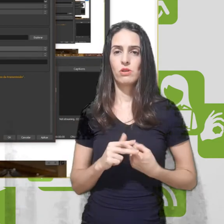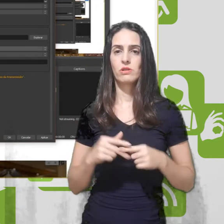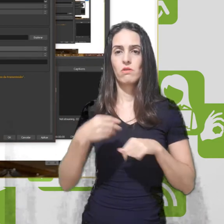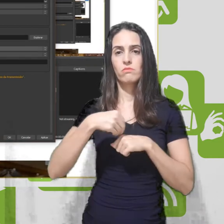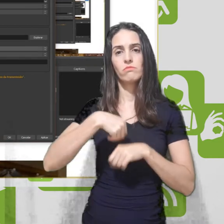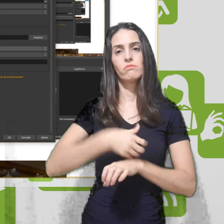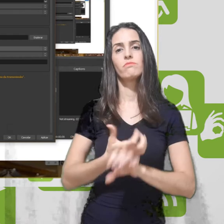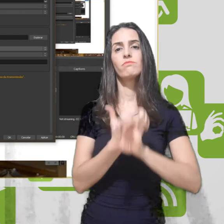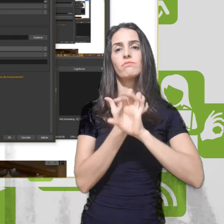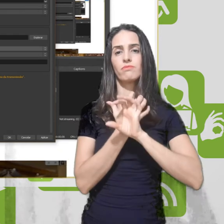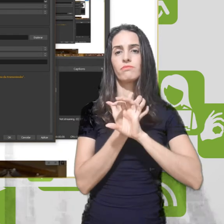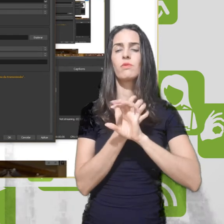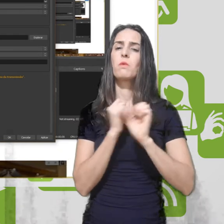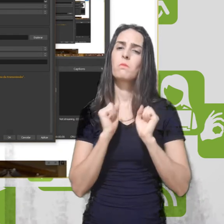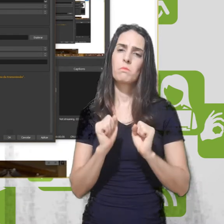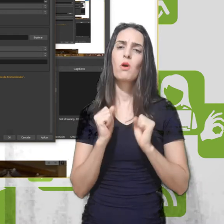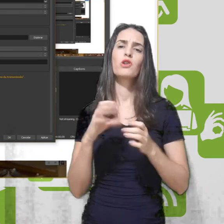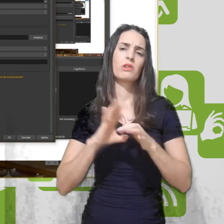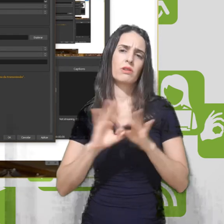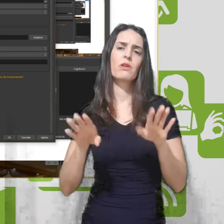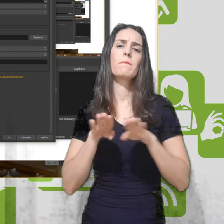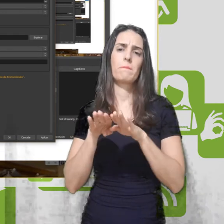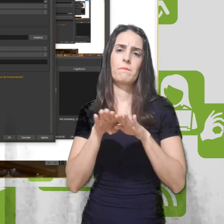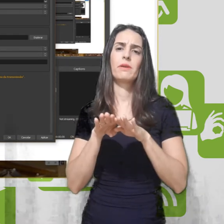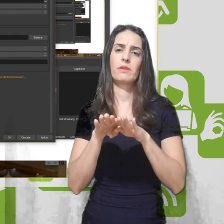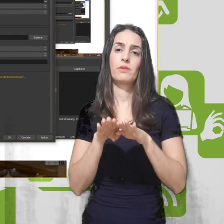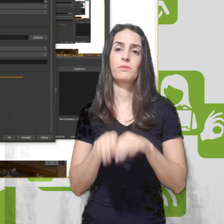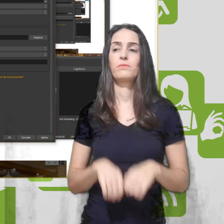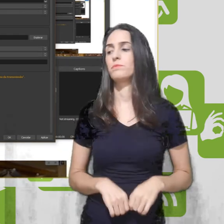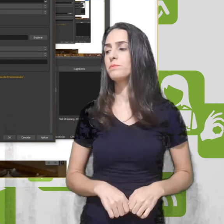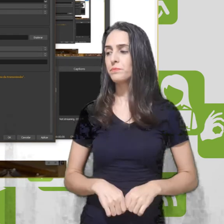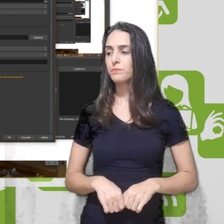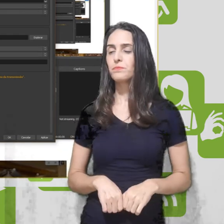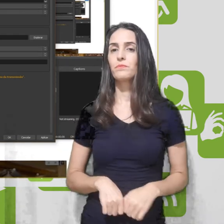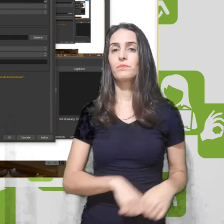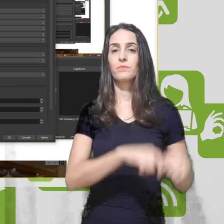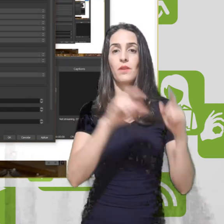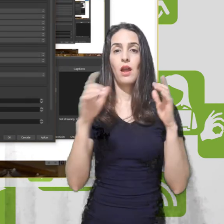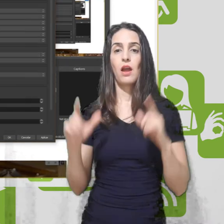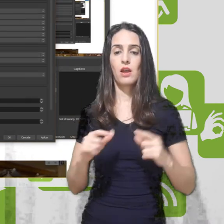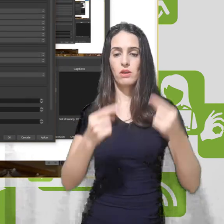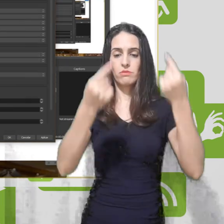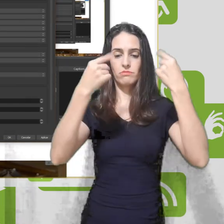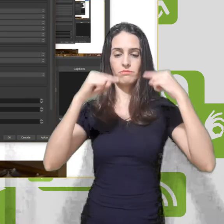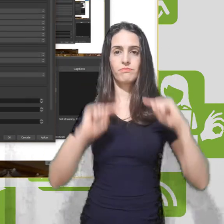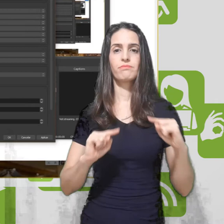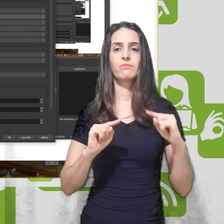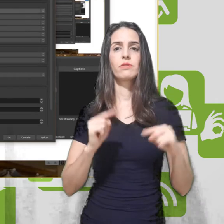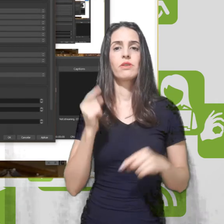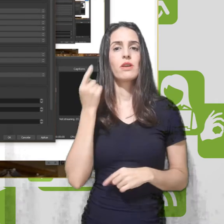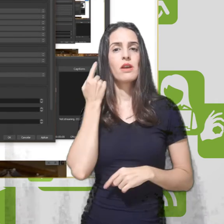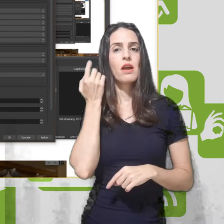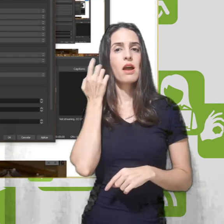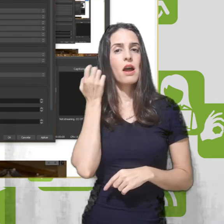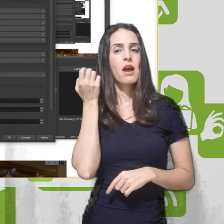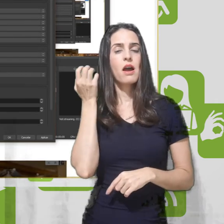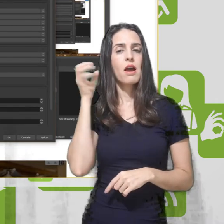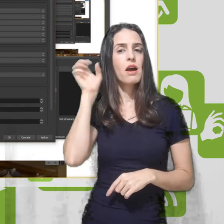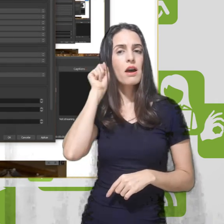Pode deixar do jeito que está mesmo. Nós vamos pular agora para a opção de áudio. Por padrão aqui ele